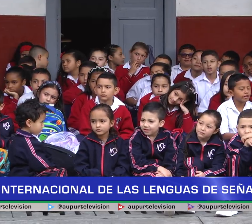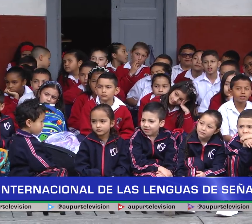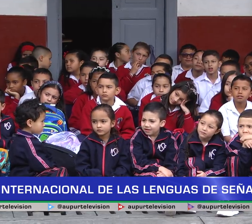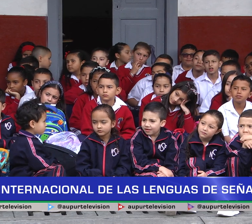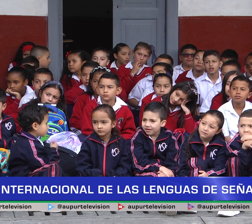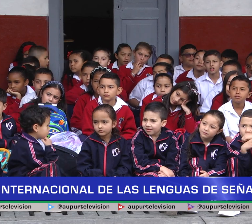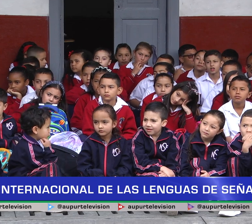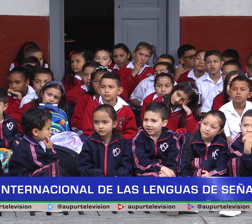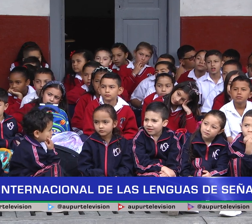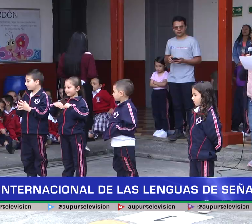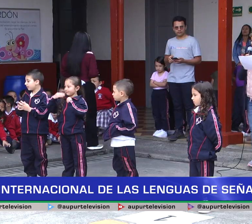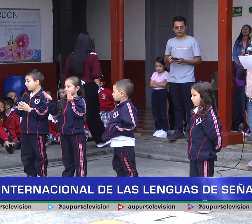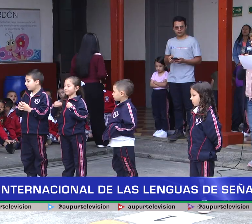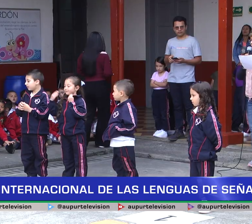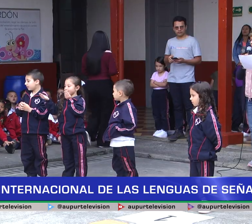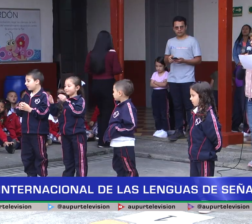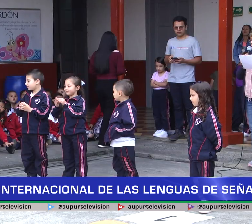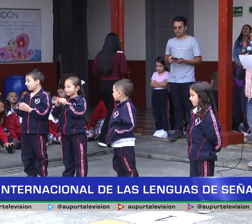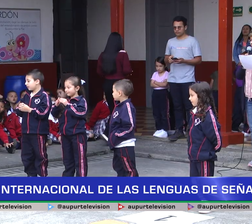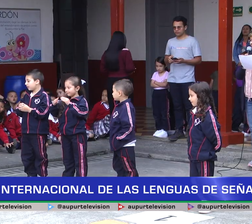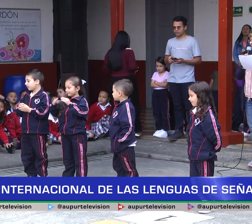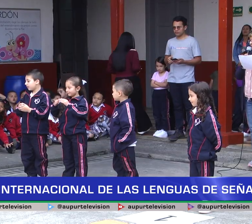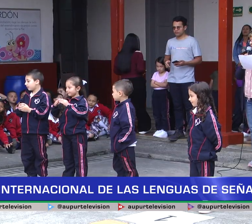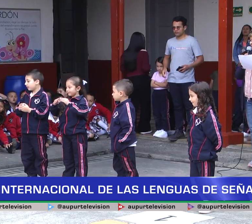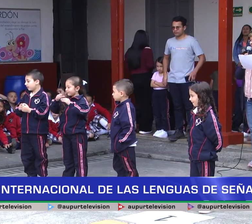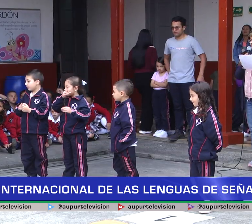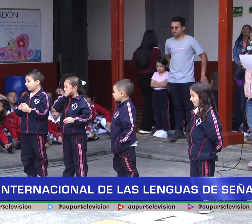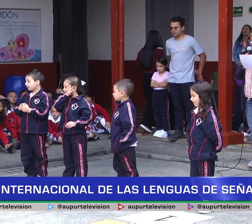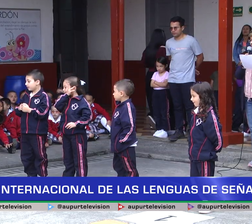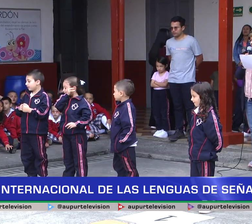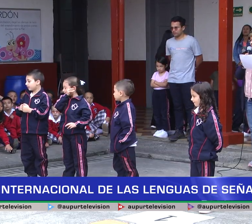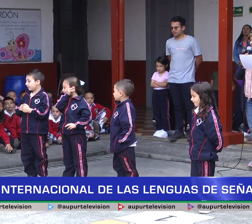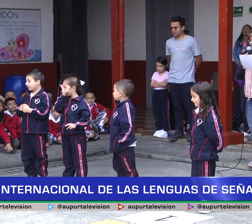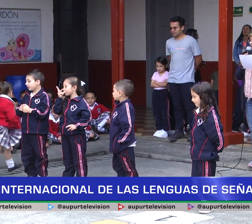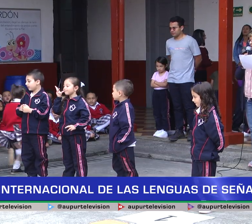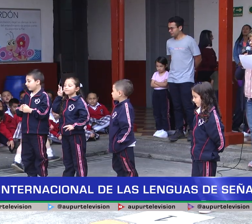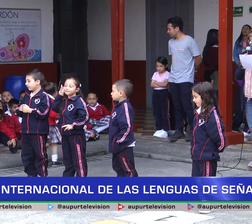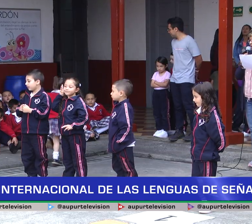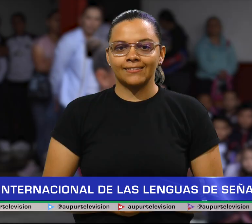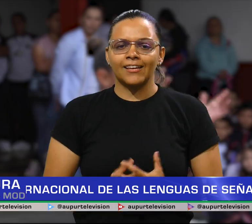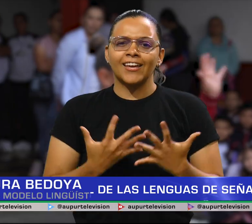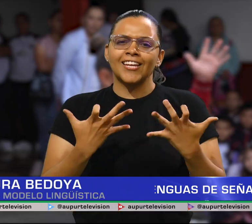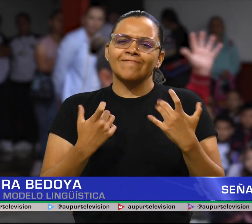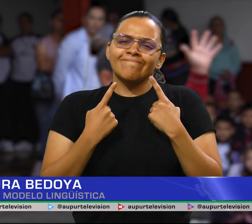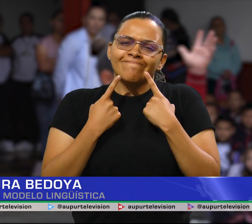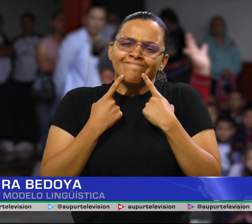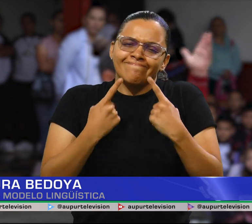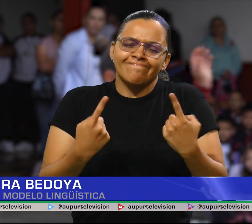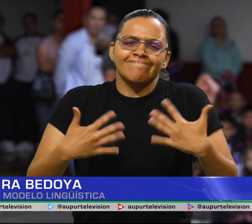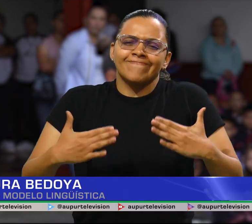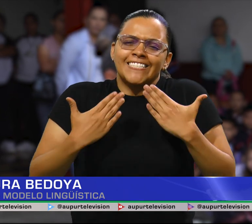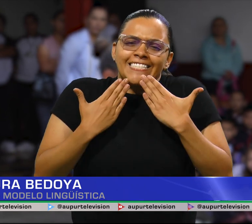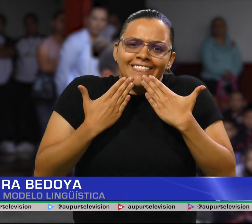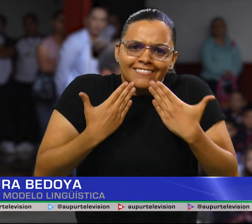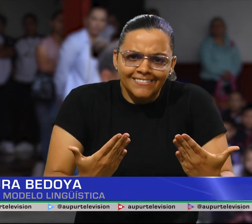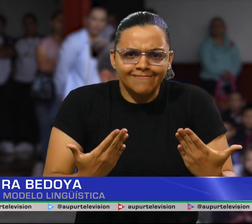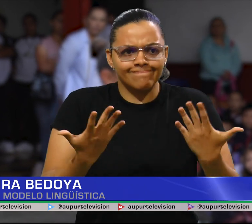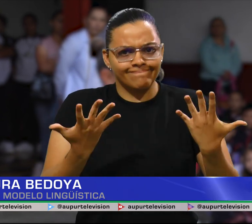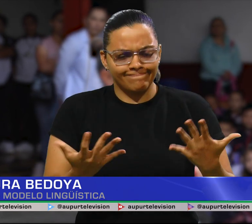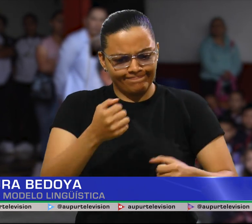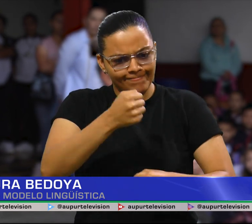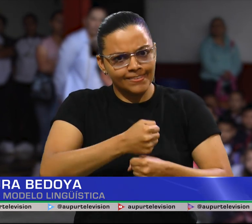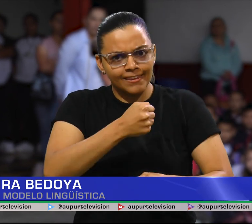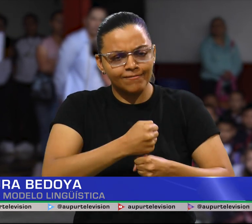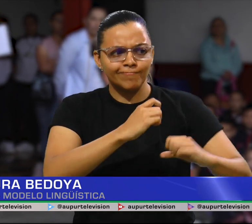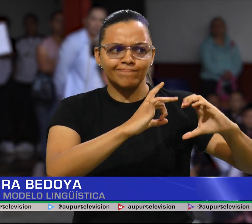de La Normal y podemos todos aprender a comunicarnos de una forma más incluyente. Quiero expresar